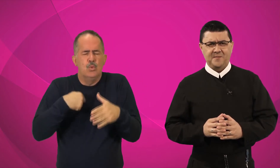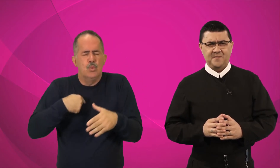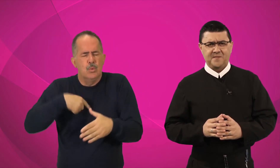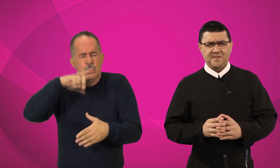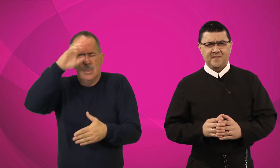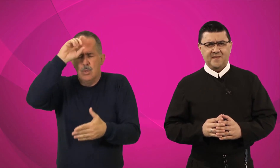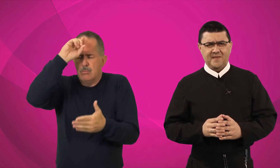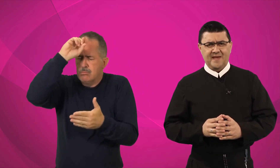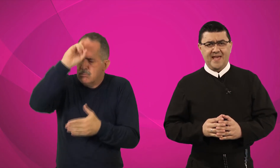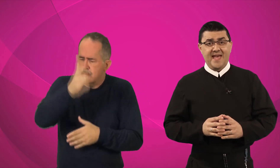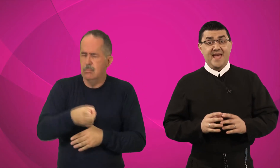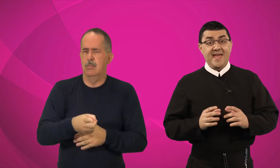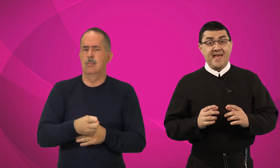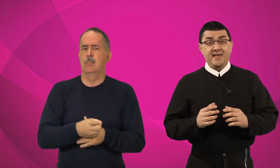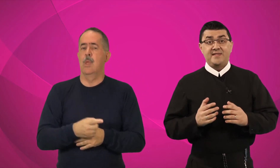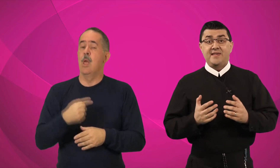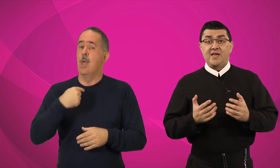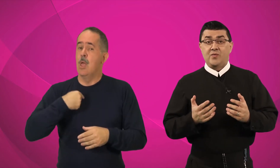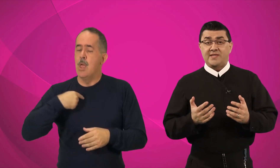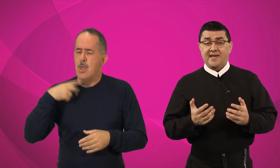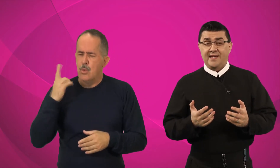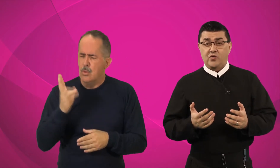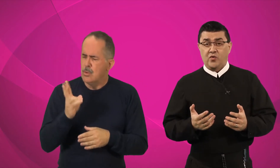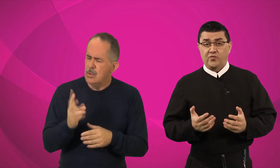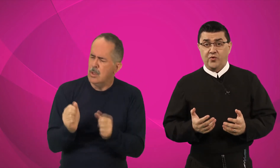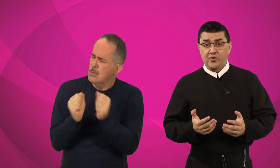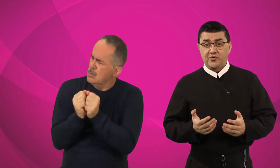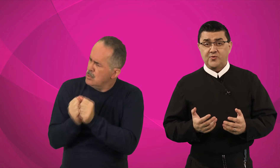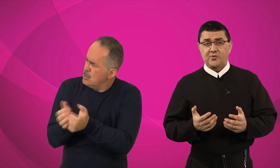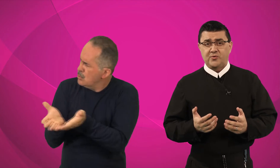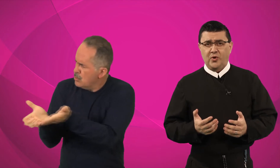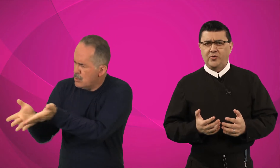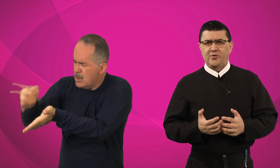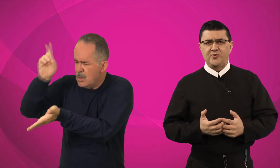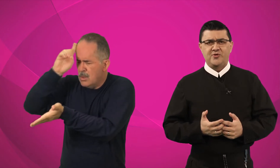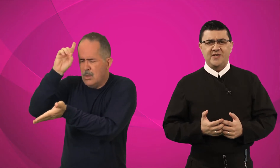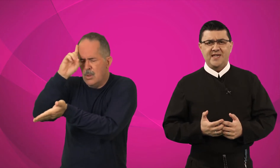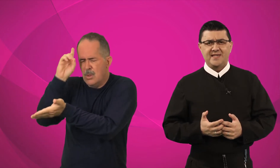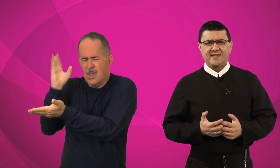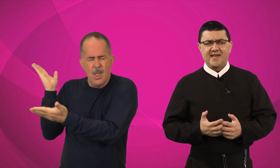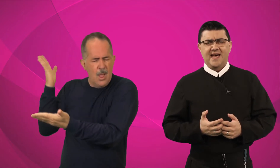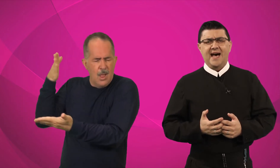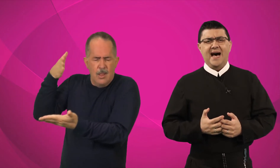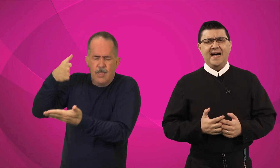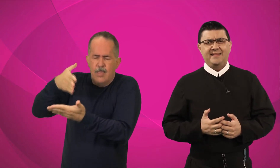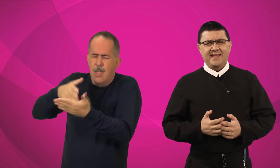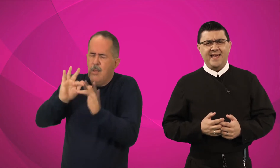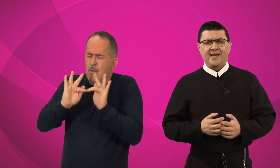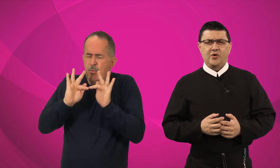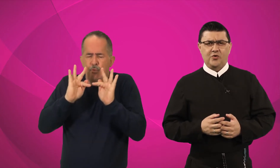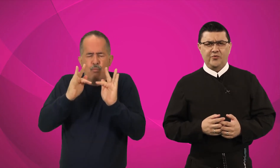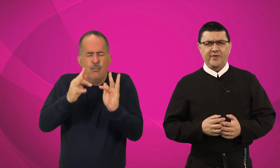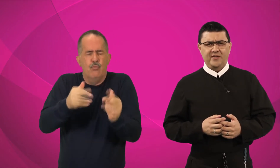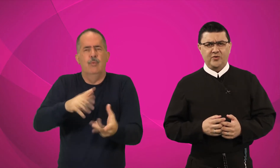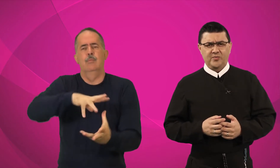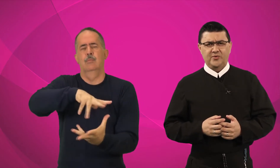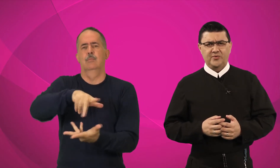Eis que eu estarei convosco todos os dias até o fim do mundo.